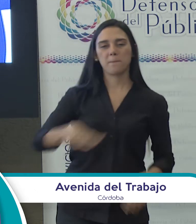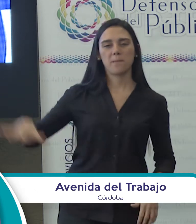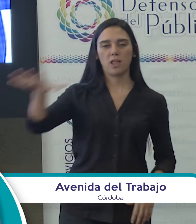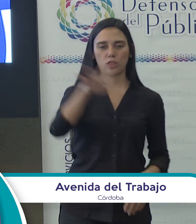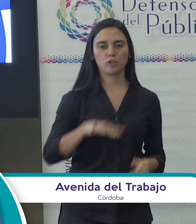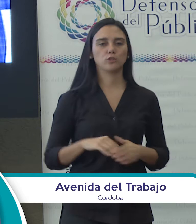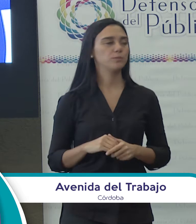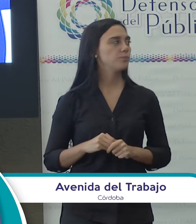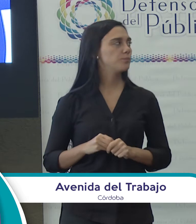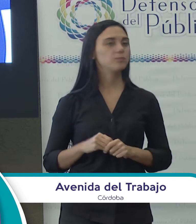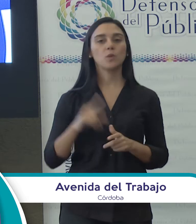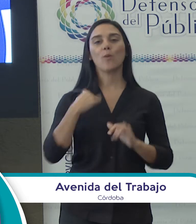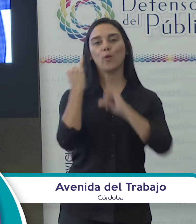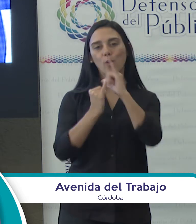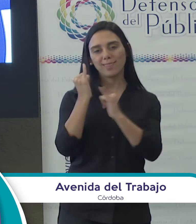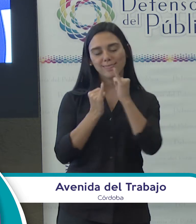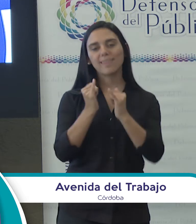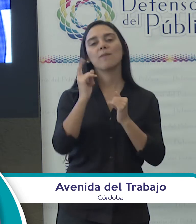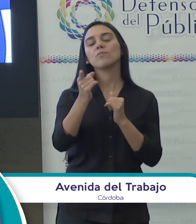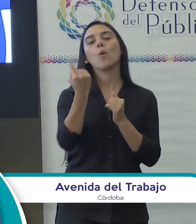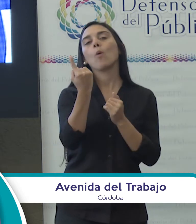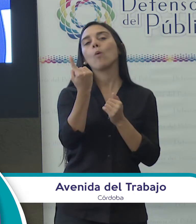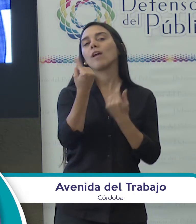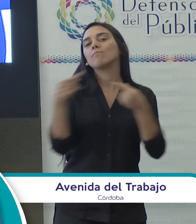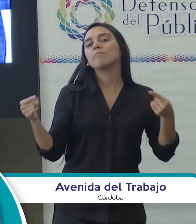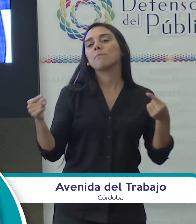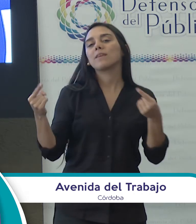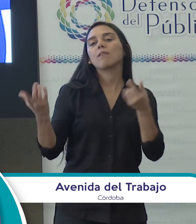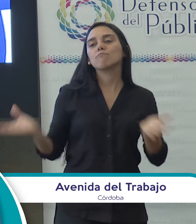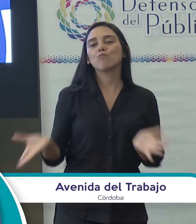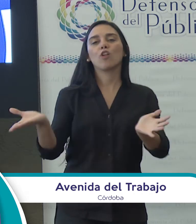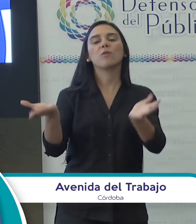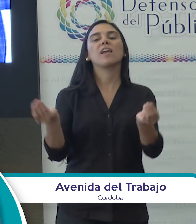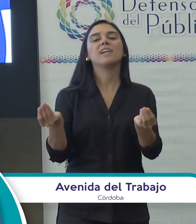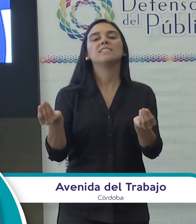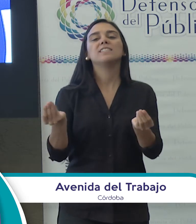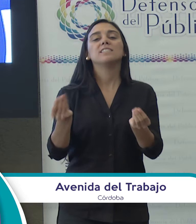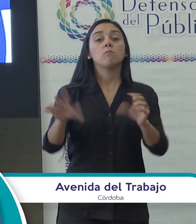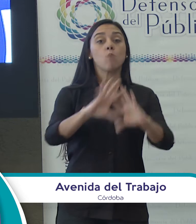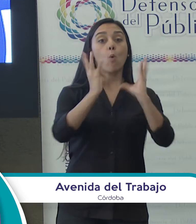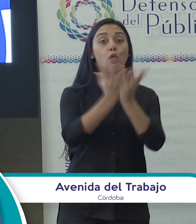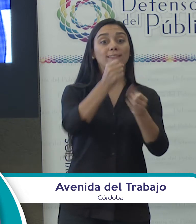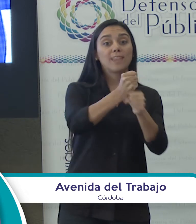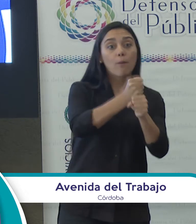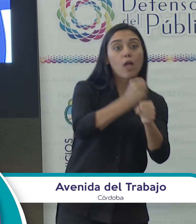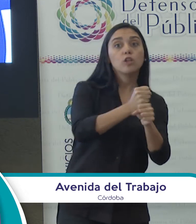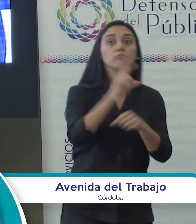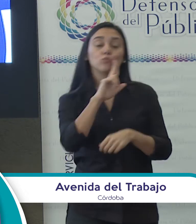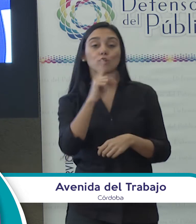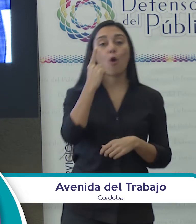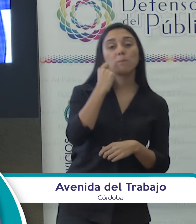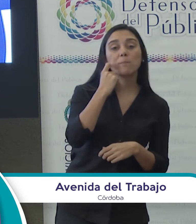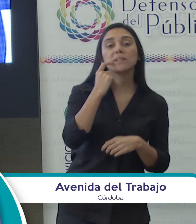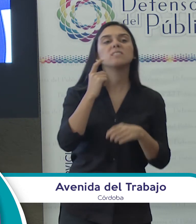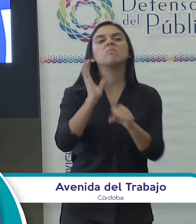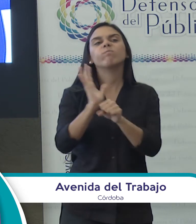Y bueno, contarles por ahí que una de las cosas que nos motivó a emprender este proyecto es justamente el hecho de que el mundo de los trabajadores y trabajadoras es casi por